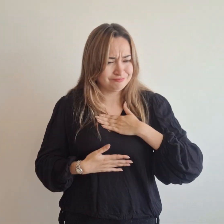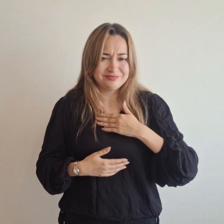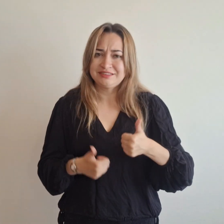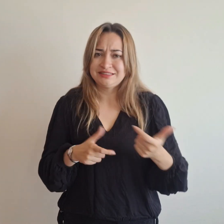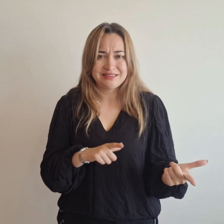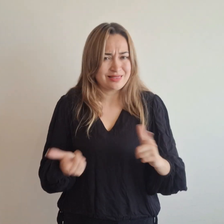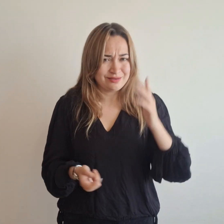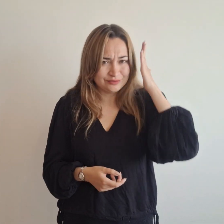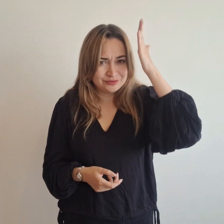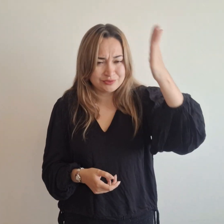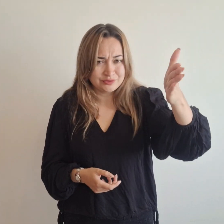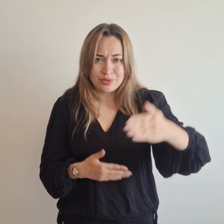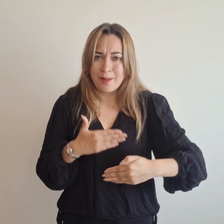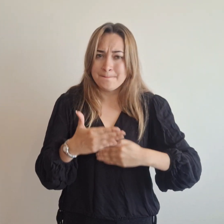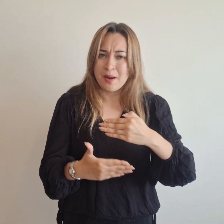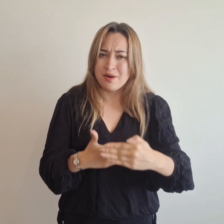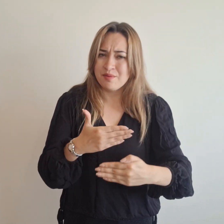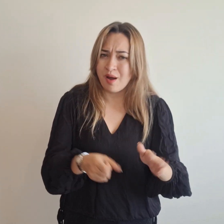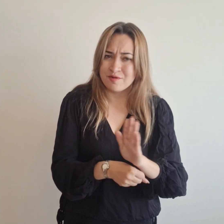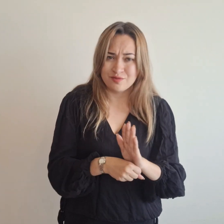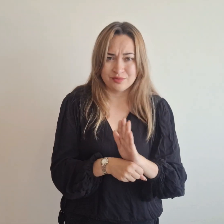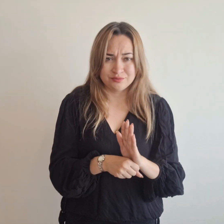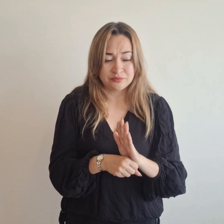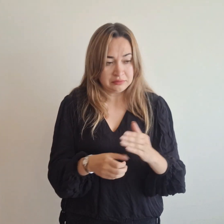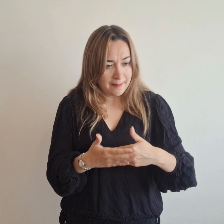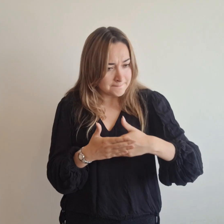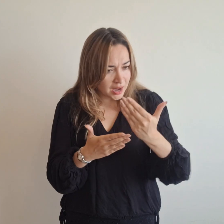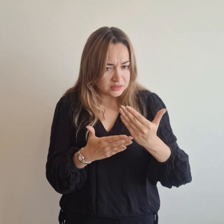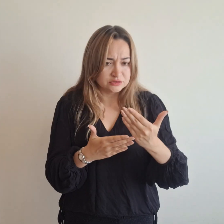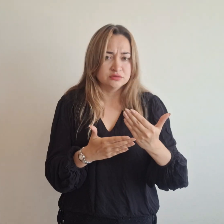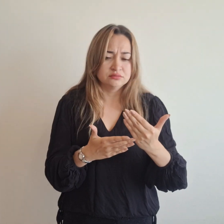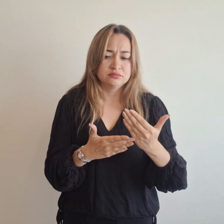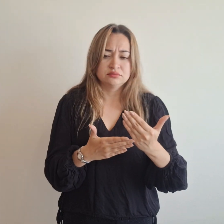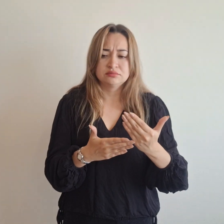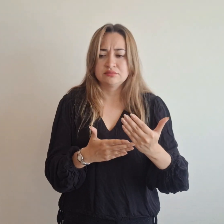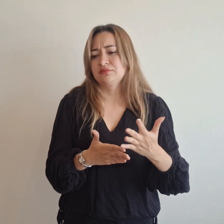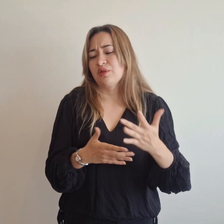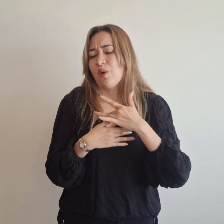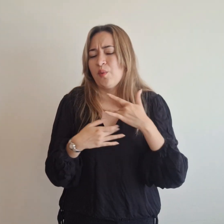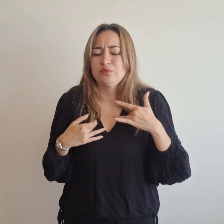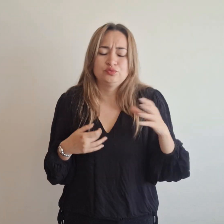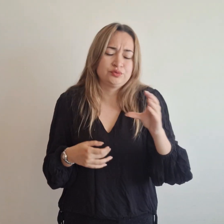El progreso de Las Quintas marca un nuevo inicio para el bienestar de toda la comunidad.